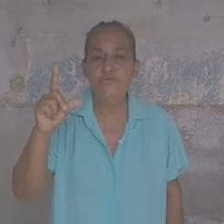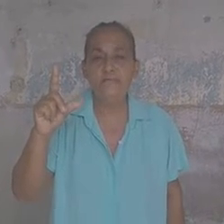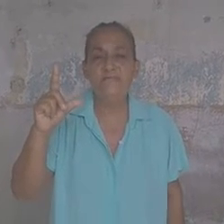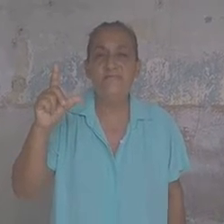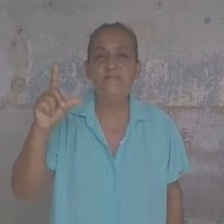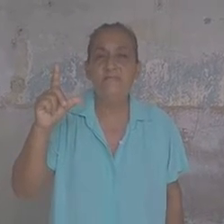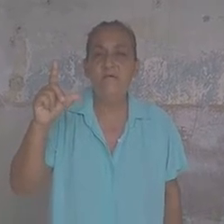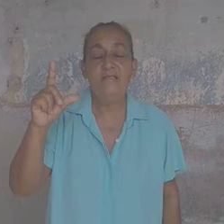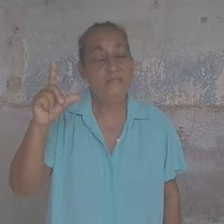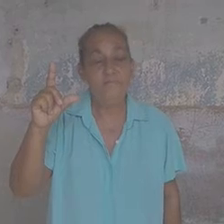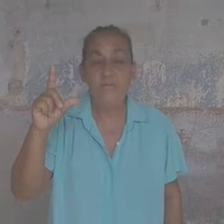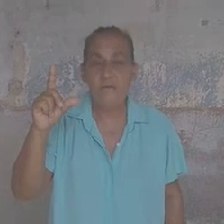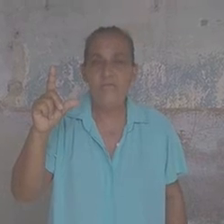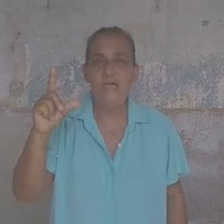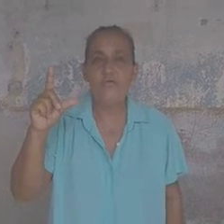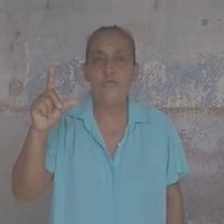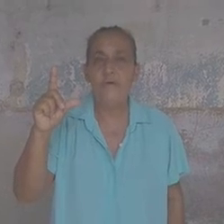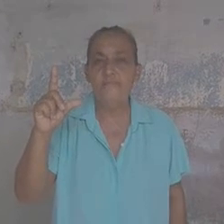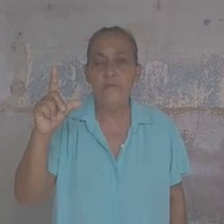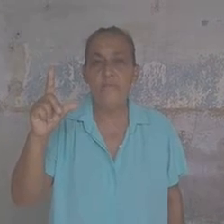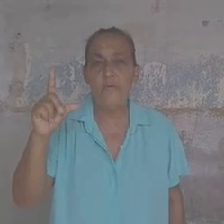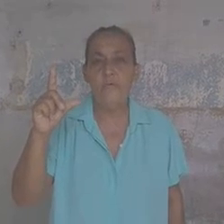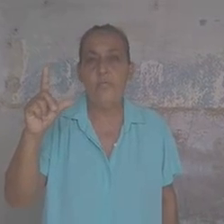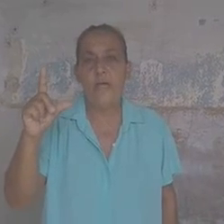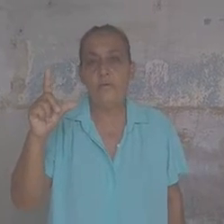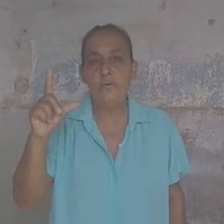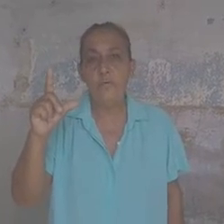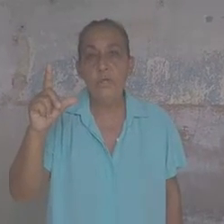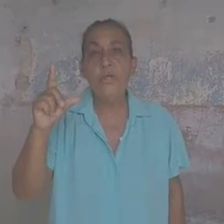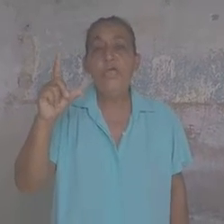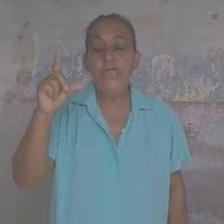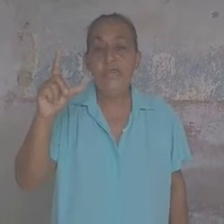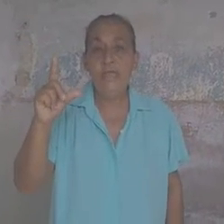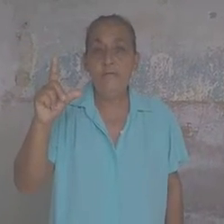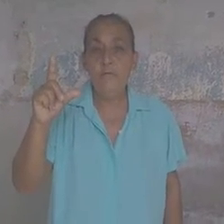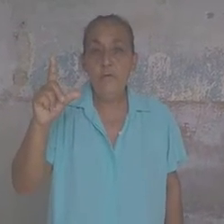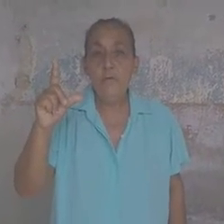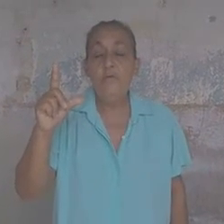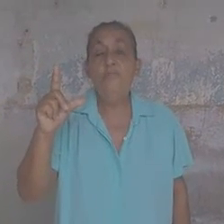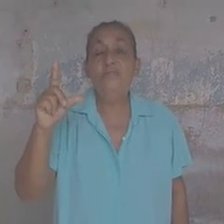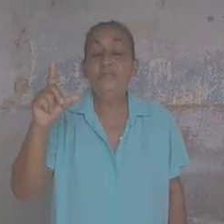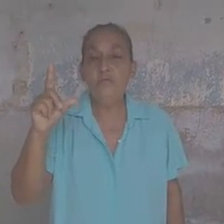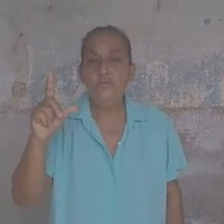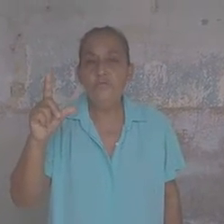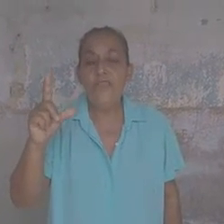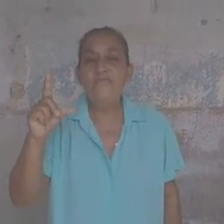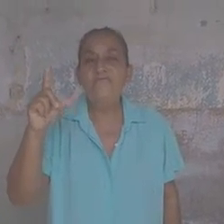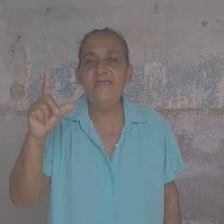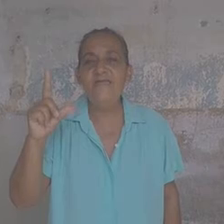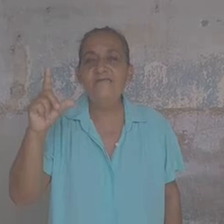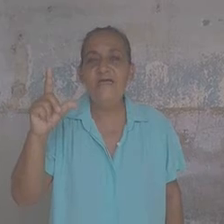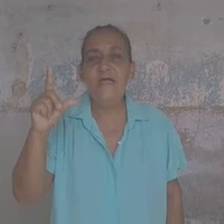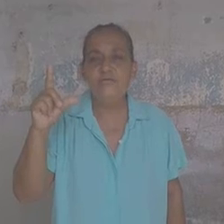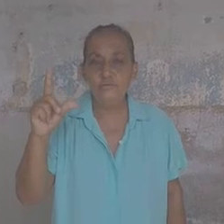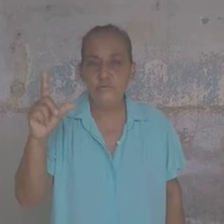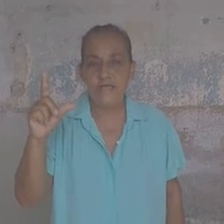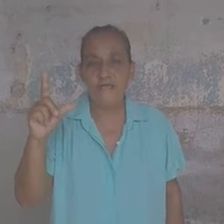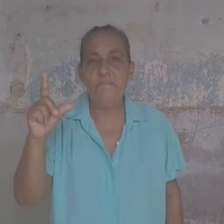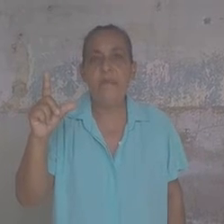lleva 60 y pico de años robándole al pueblo cubano. queremos nuestra ayuda, liberen ya la ayuda que es para el